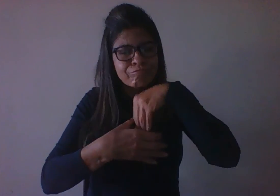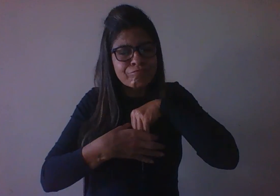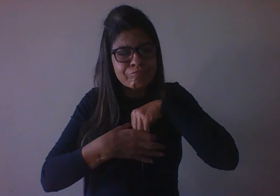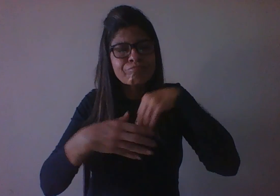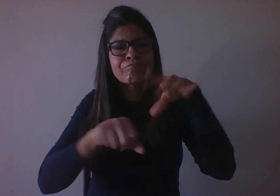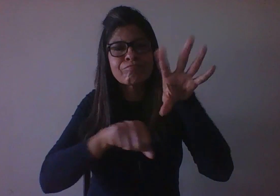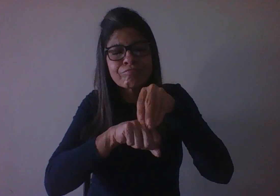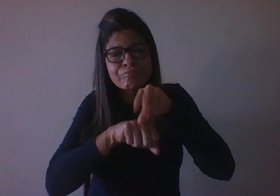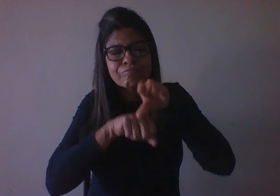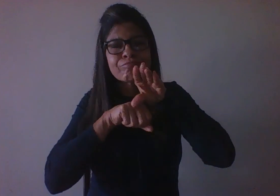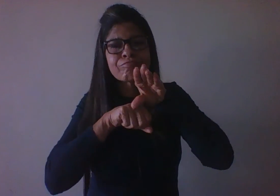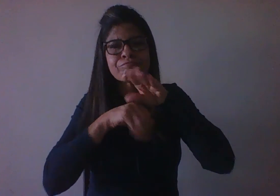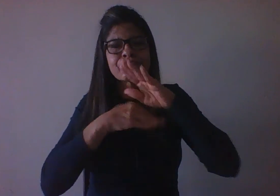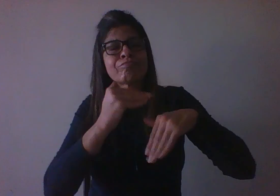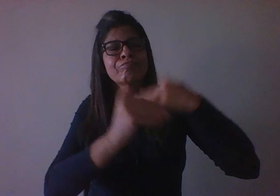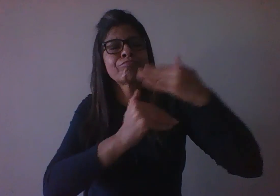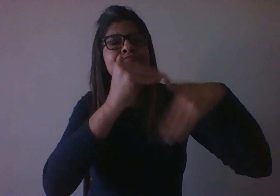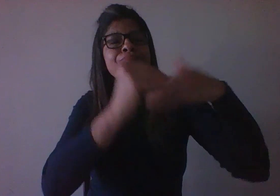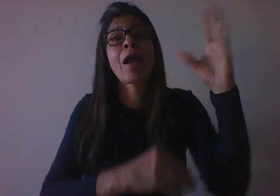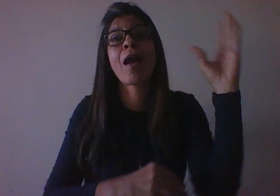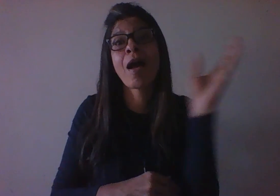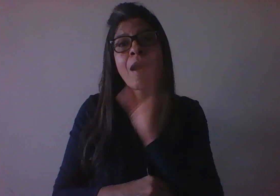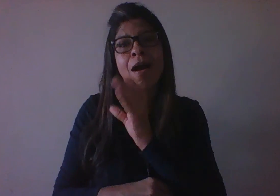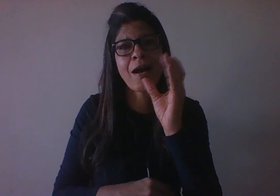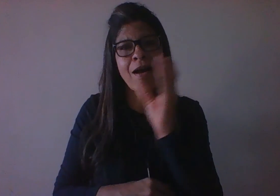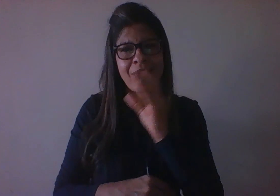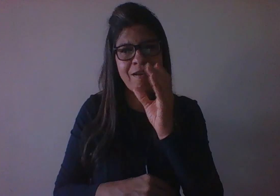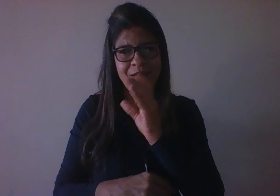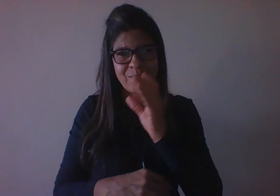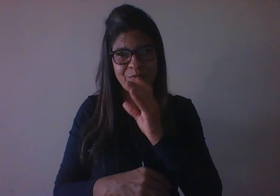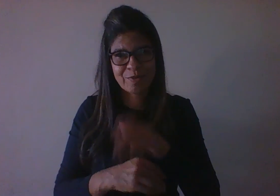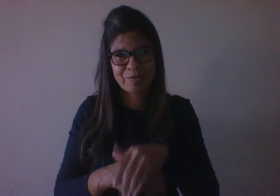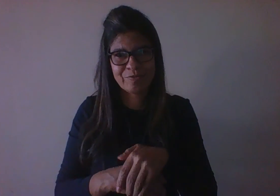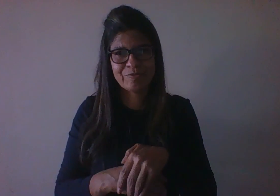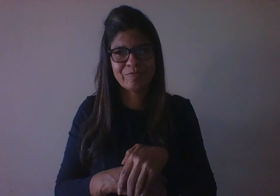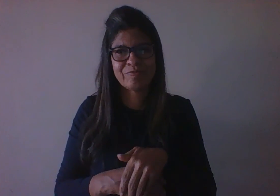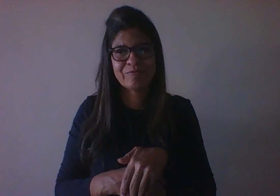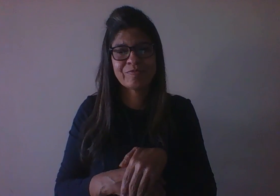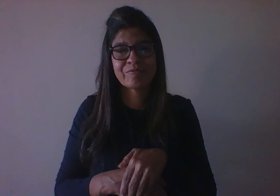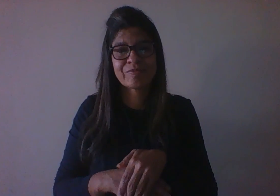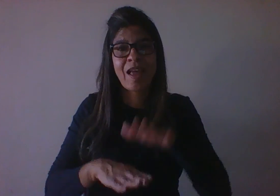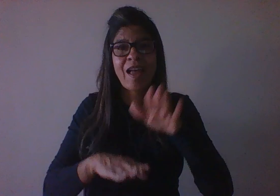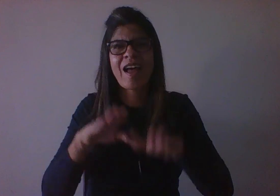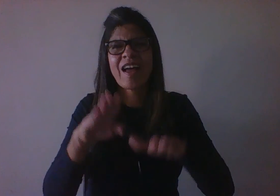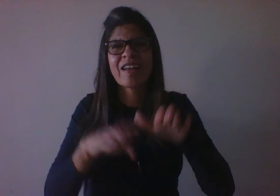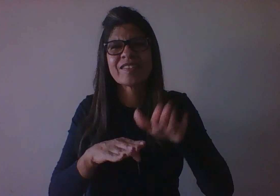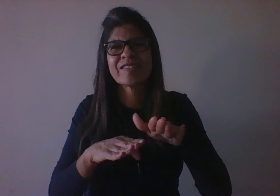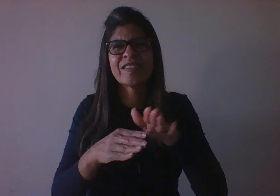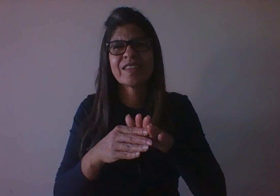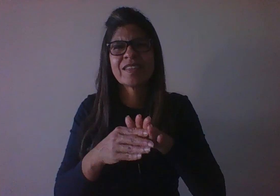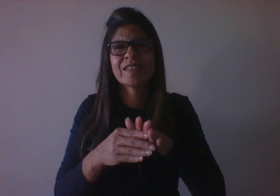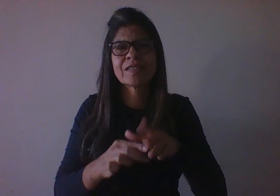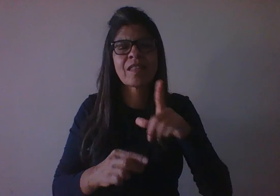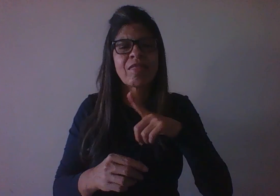rápido. Não necessariamente de acordo com o esperado em termos de conhecimentos científicos.